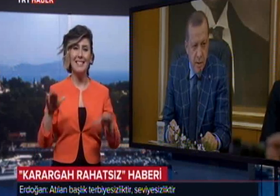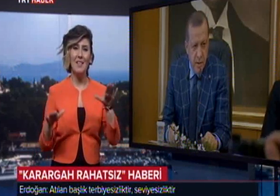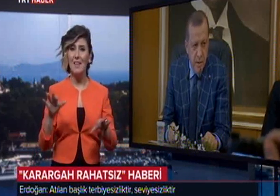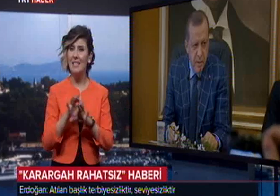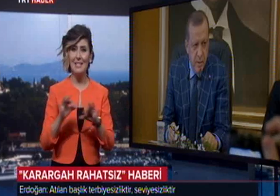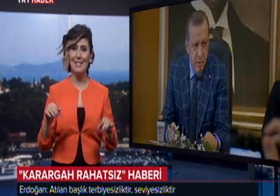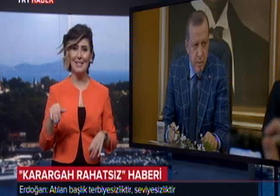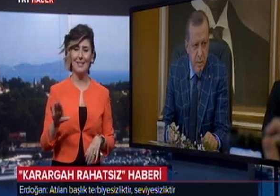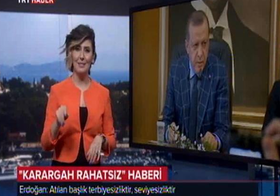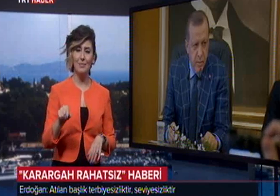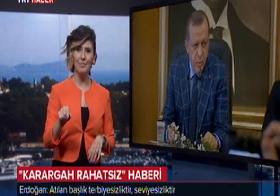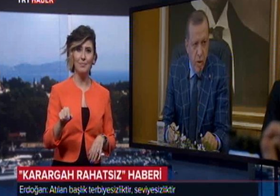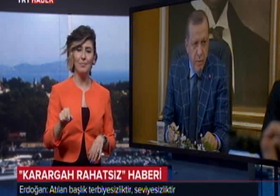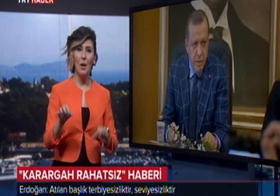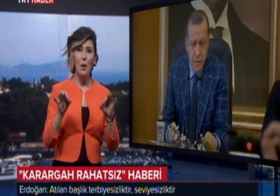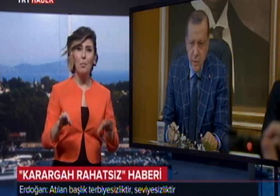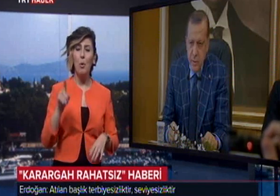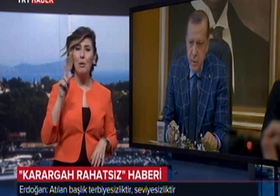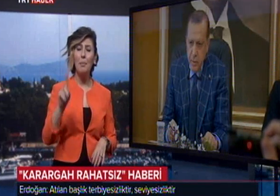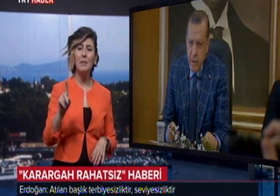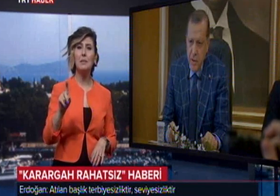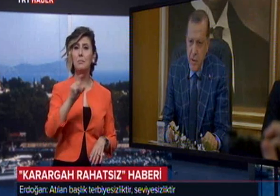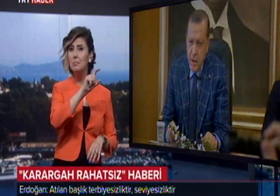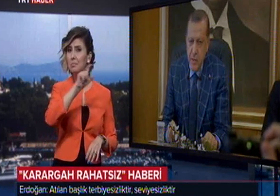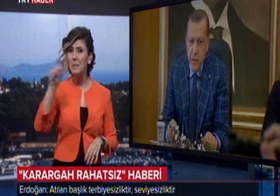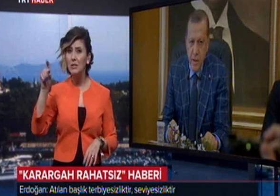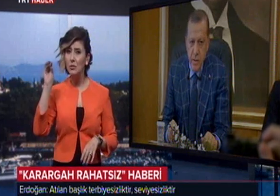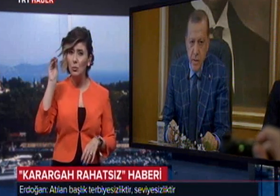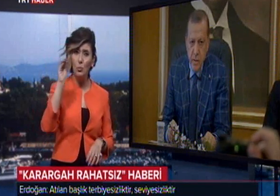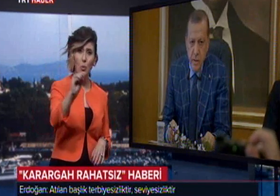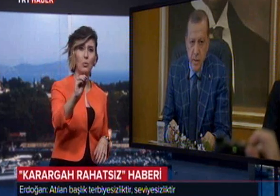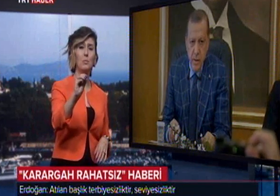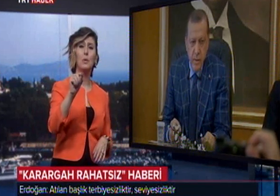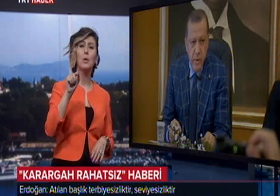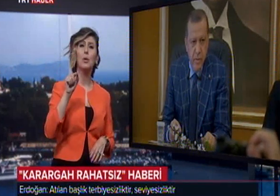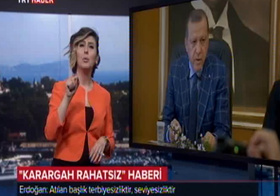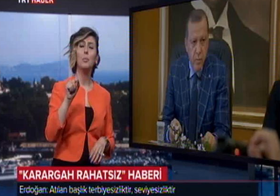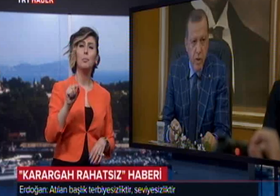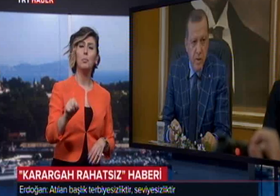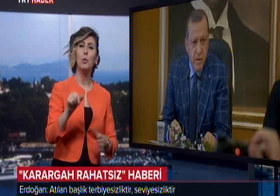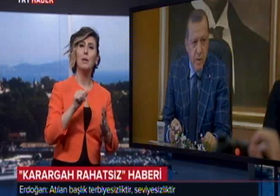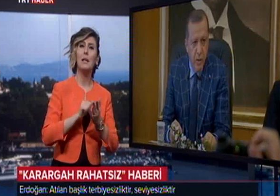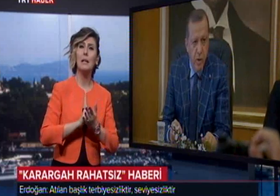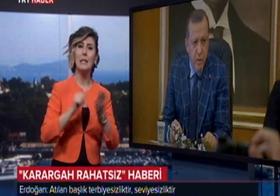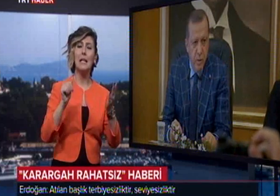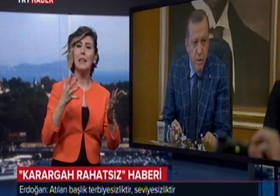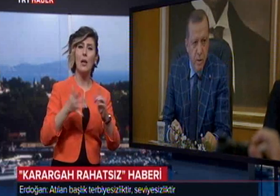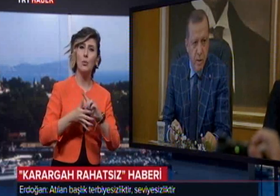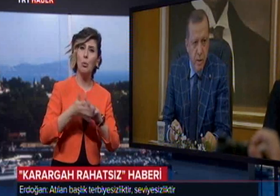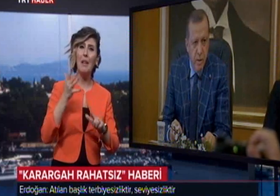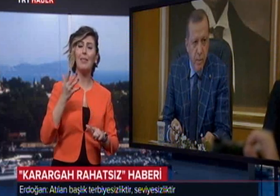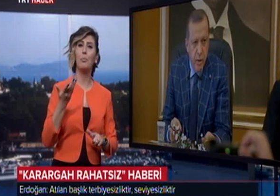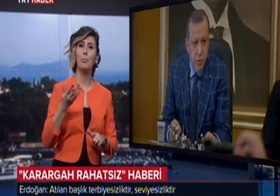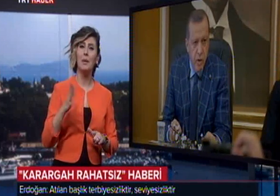Seviyesizliktir. Böyle bir başlığı atmaya bir defa bu gazetenin ne yönetimi